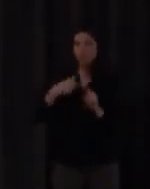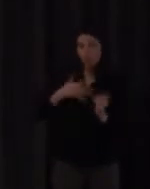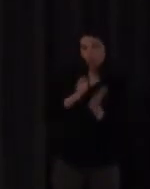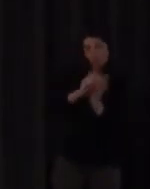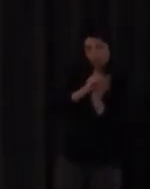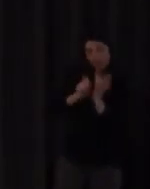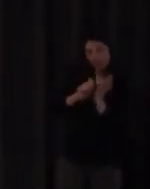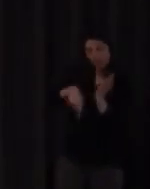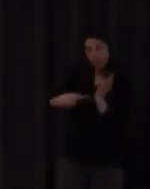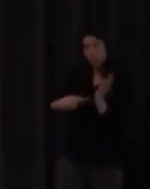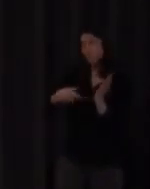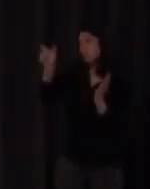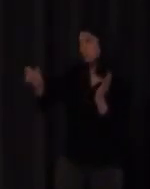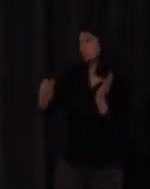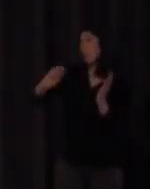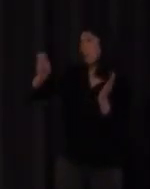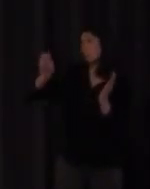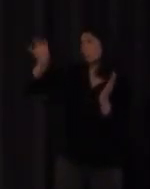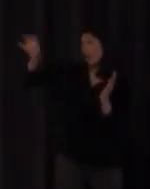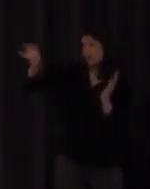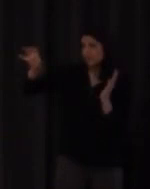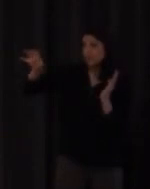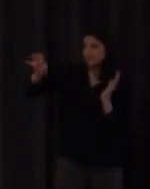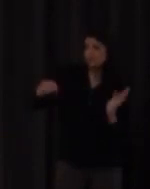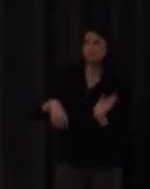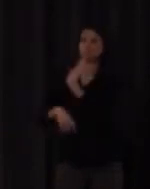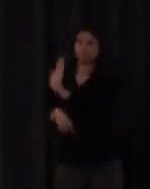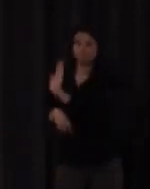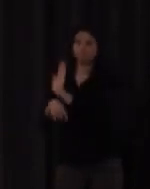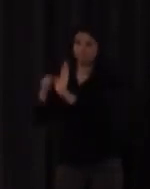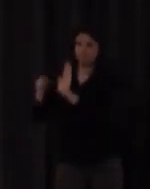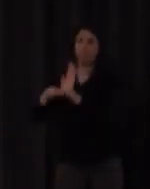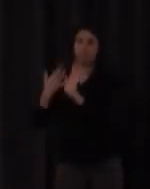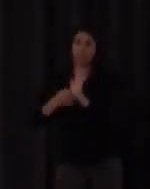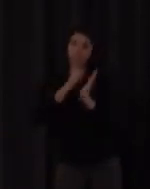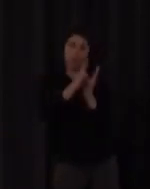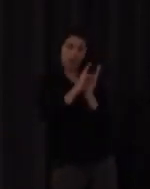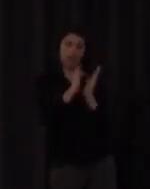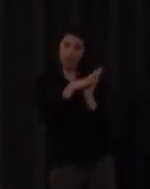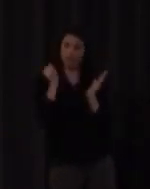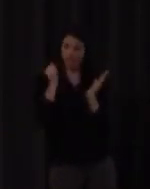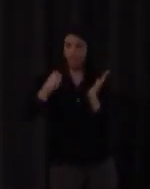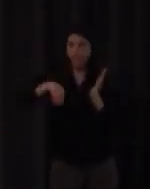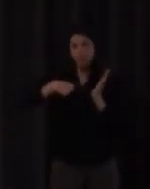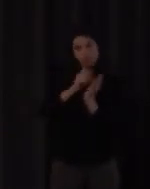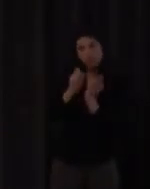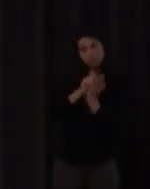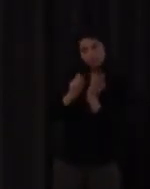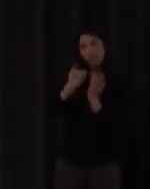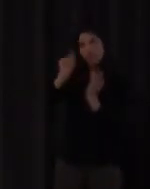está en Nueva Zelanda en la otra parte del mundo en Australia pueda entender lo que yo escribo y